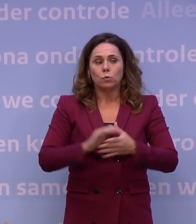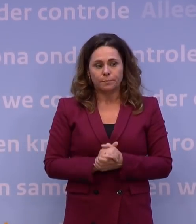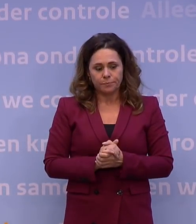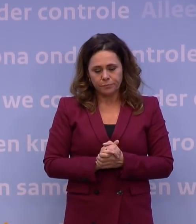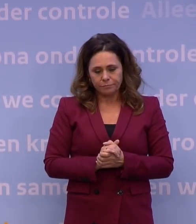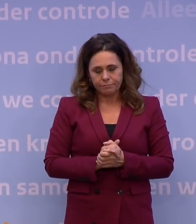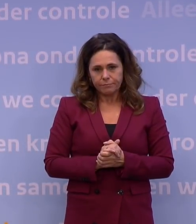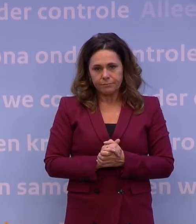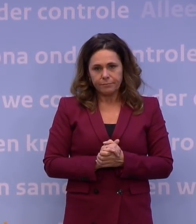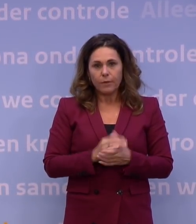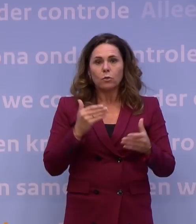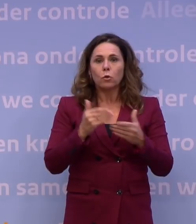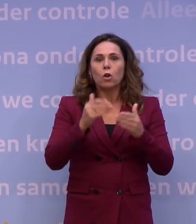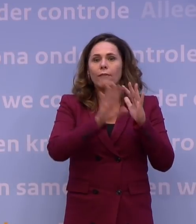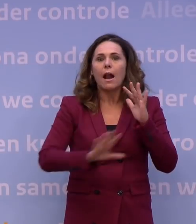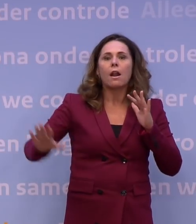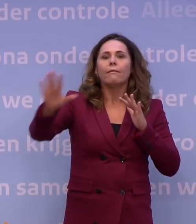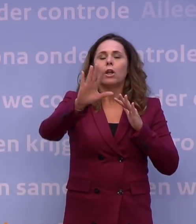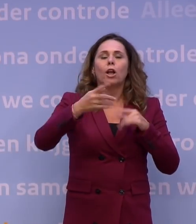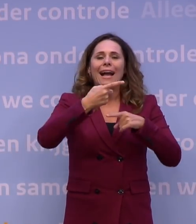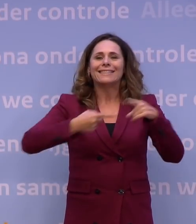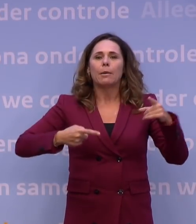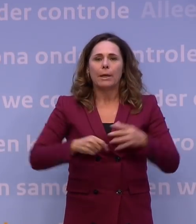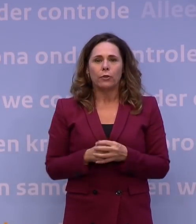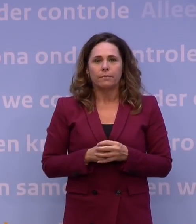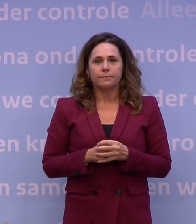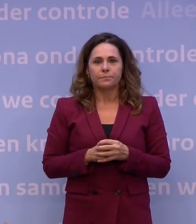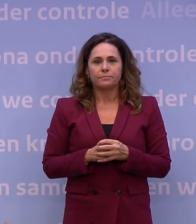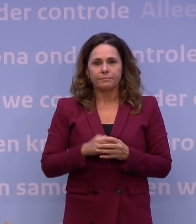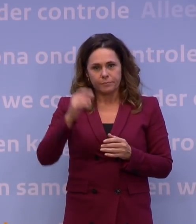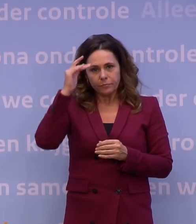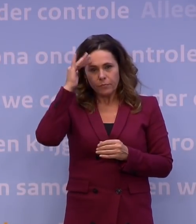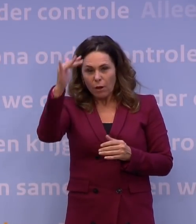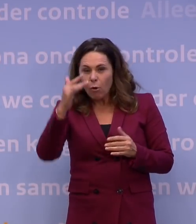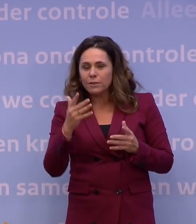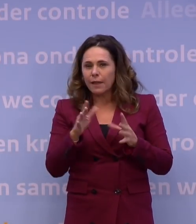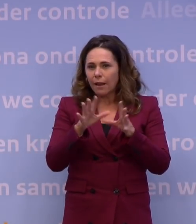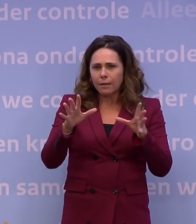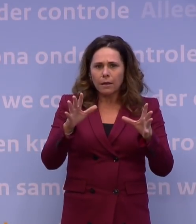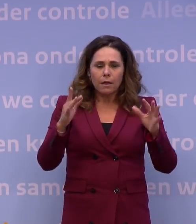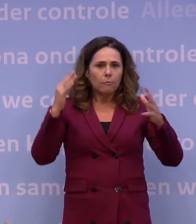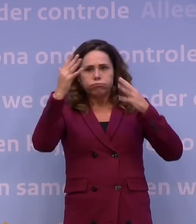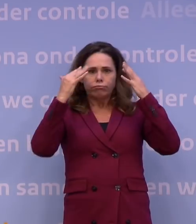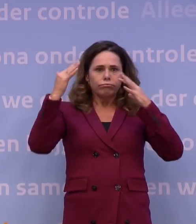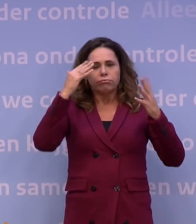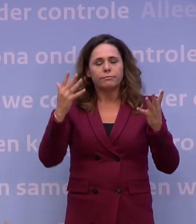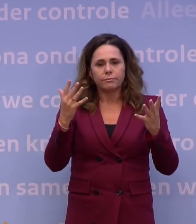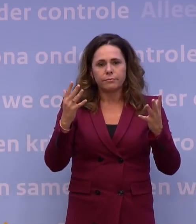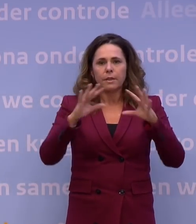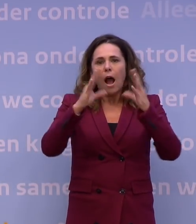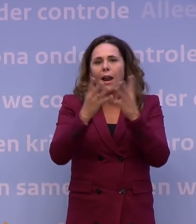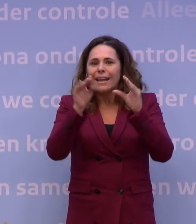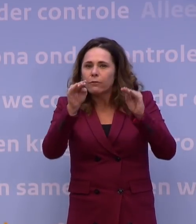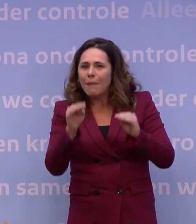Tot zover de landelijke aanscherpingen. Ik kan me voorstellen dat het u nu duizelt. En natuurlijk is alle informatie